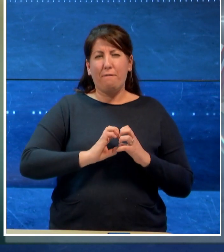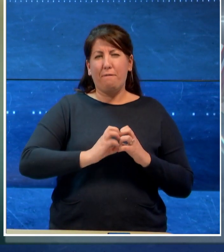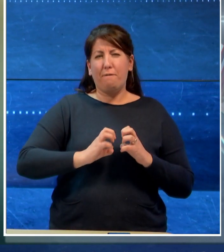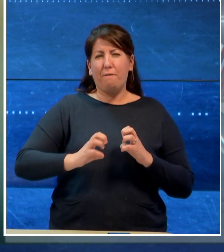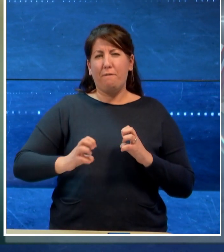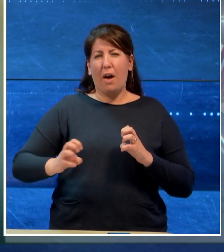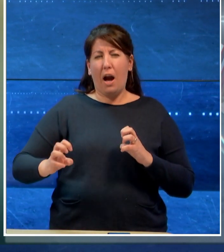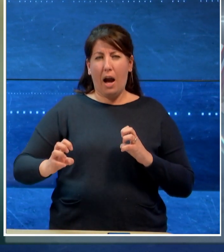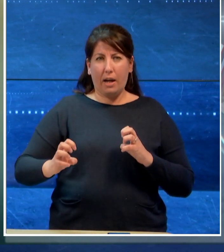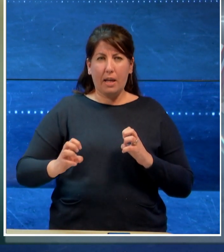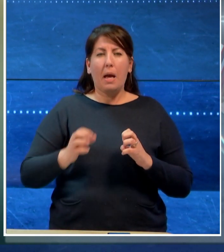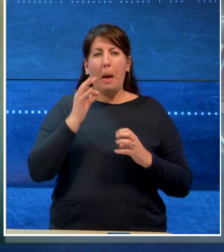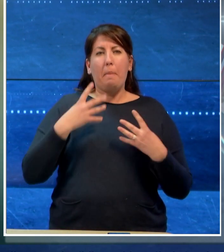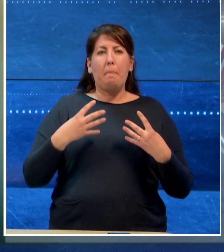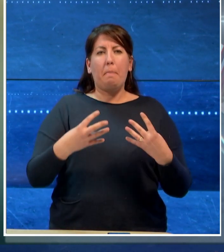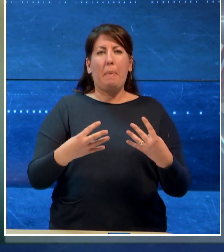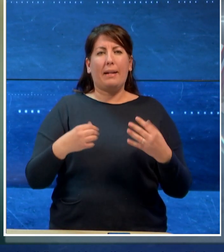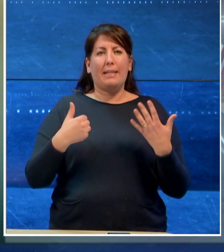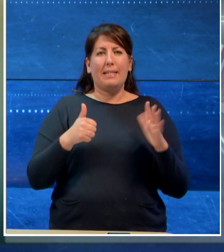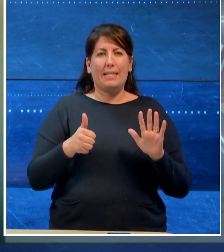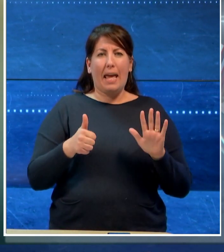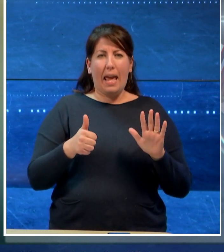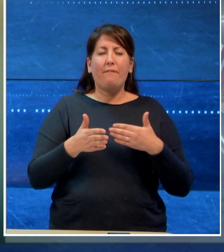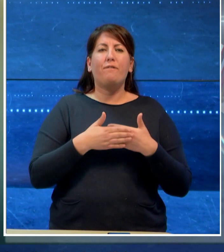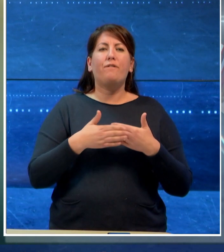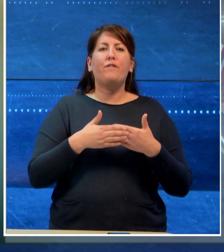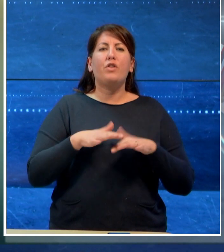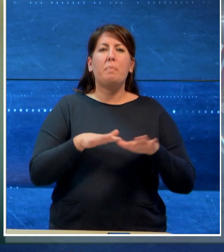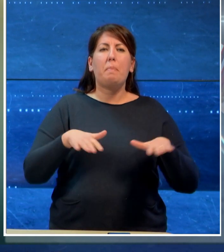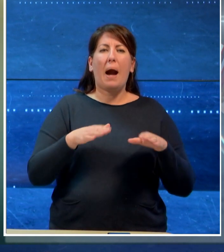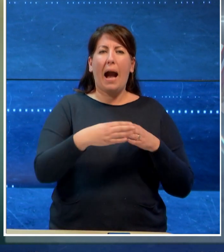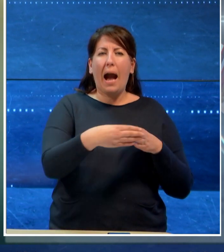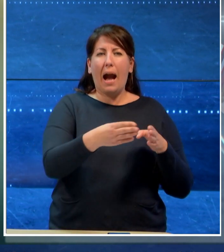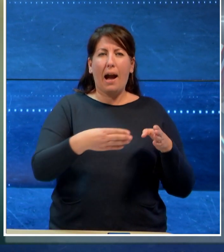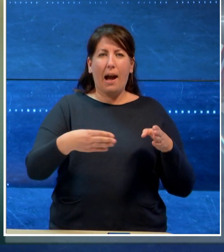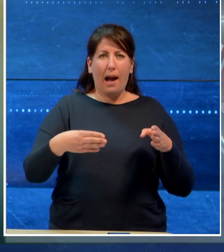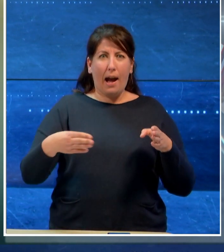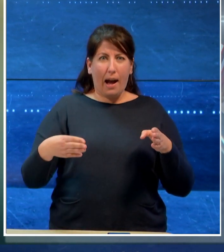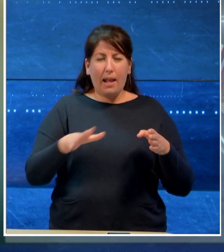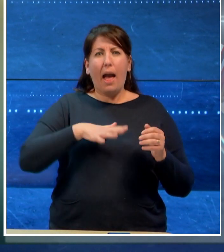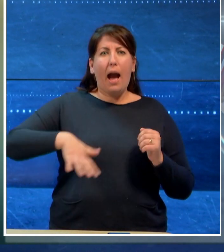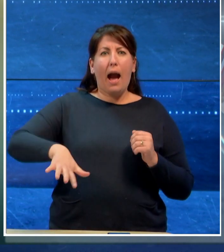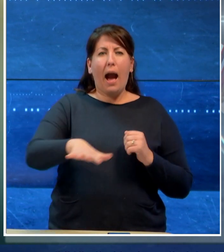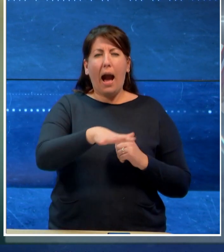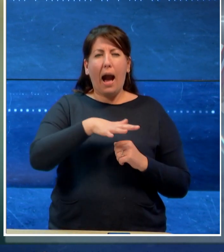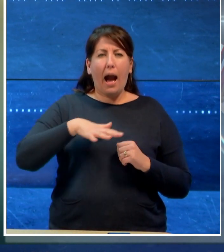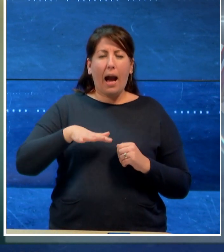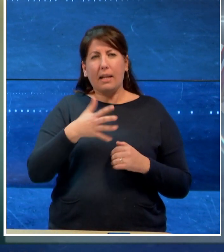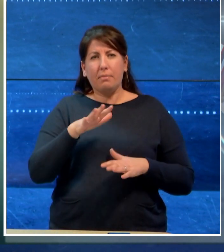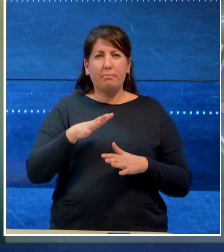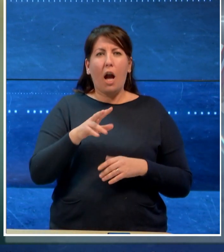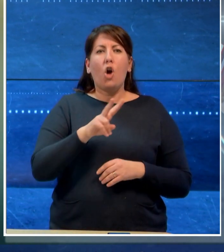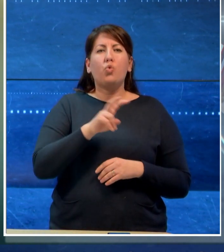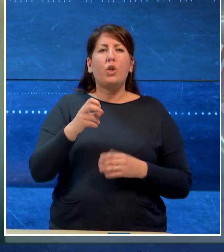sei parchi costieri che riqualificheranno un'area di 216